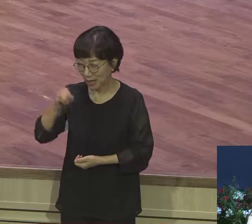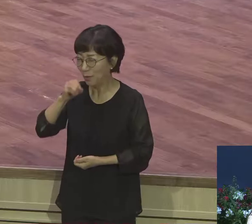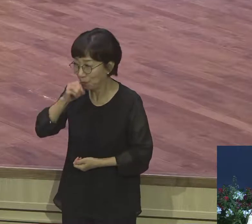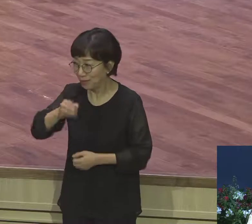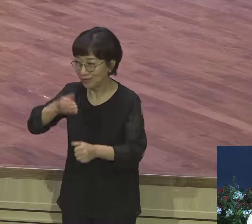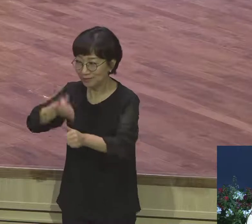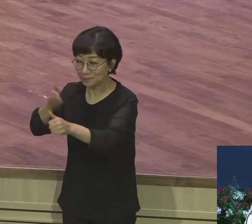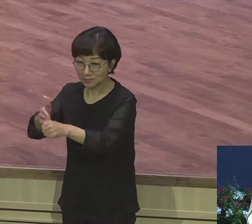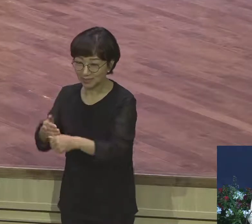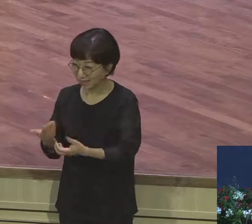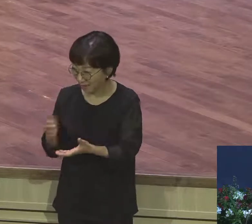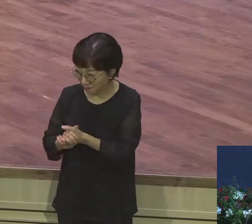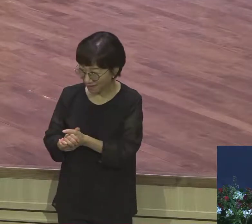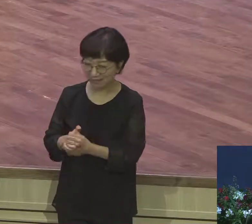아멘은 잘한다 아멘은